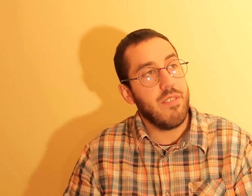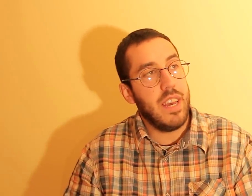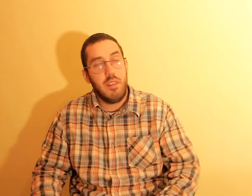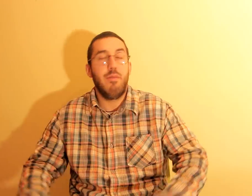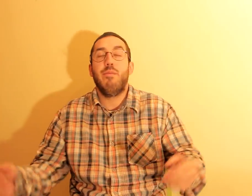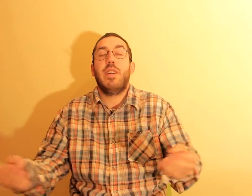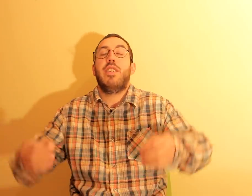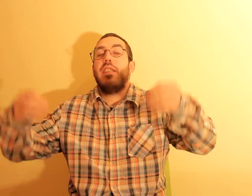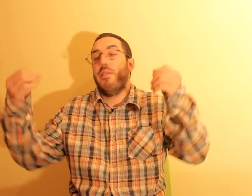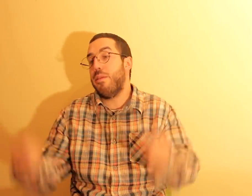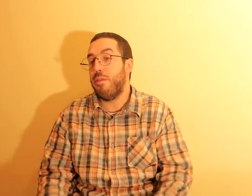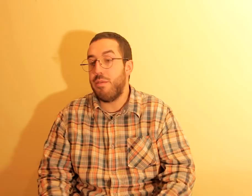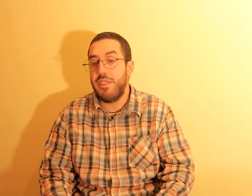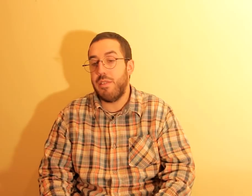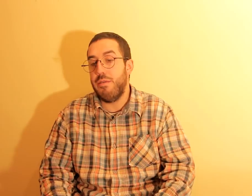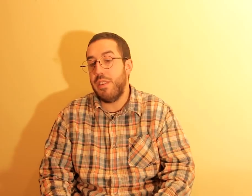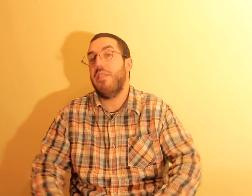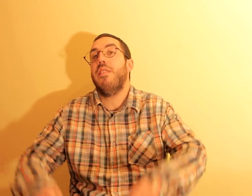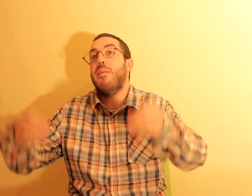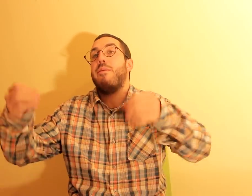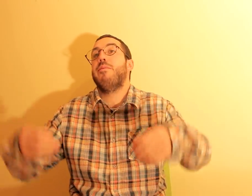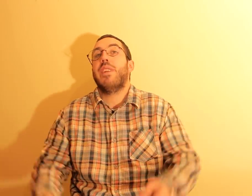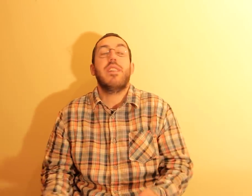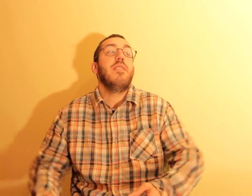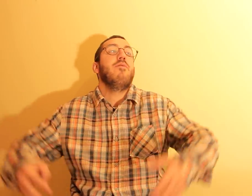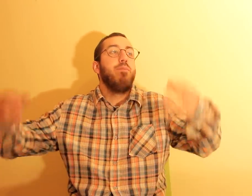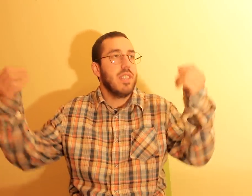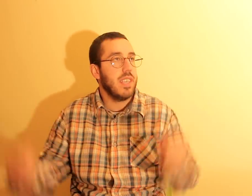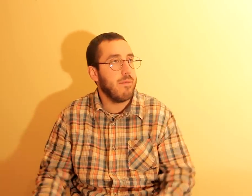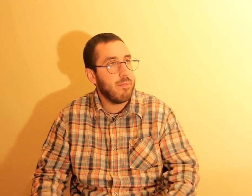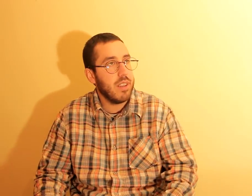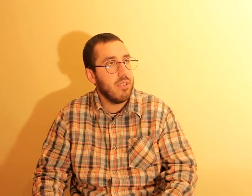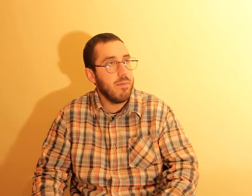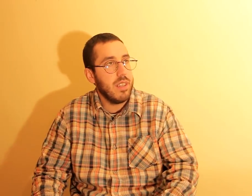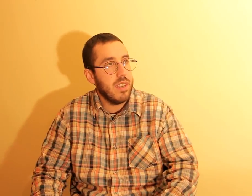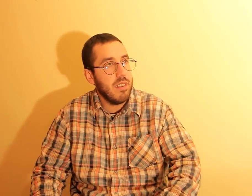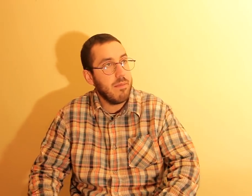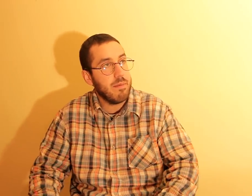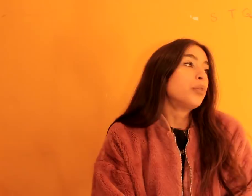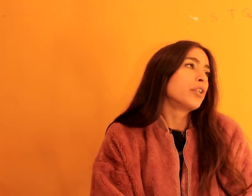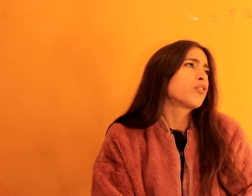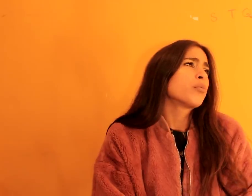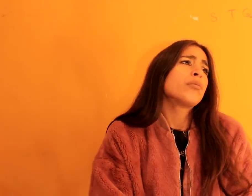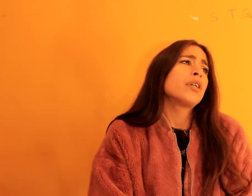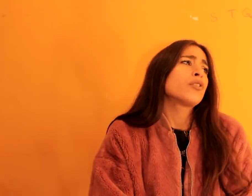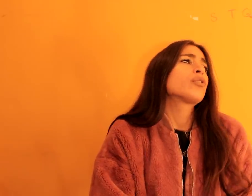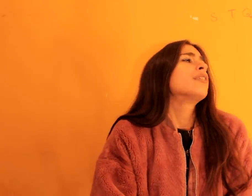não é? Eu, mais sete, eu ir para o oito da rua e, olha, vamos ver o que é que Deus me reserva para 2019. Pois, mas o que